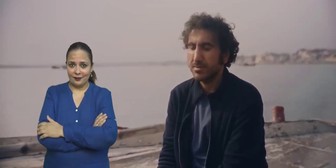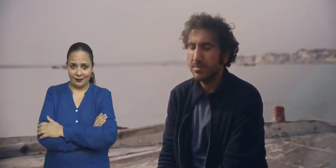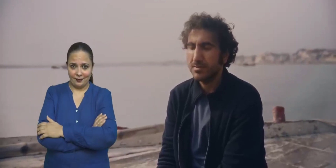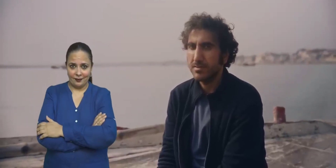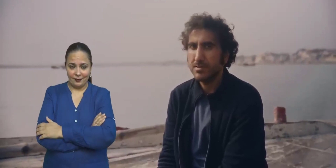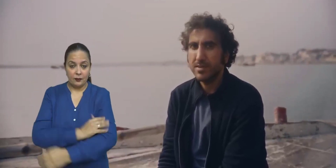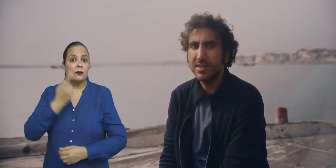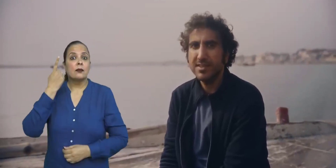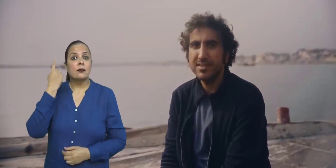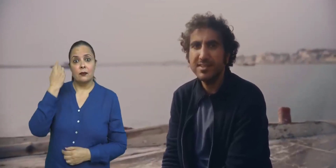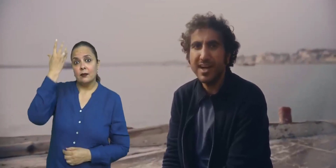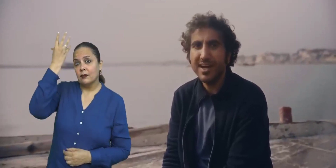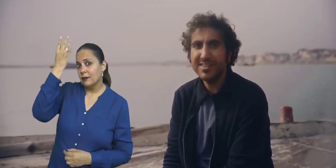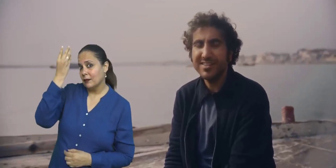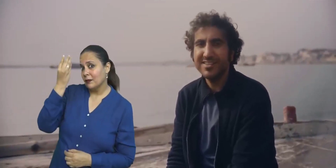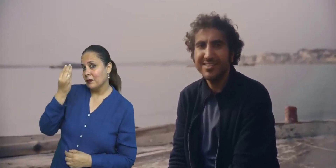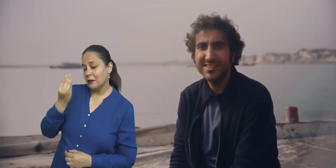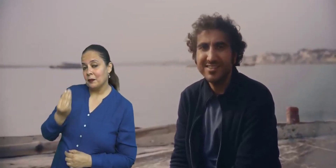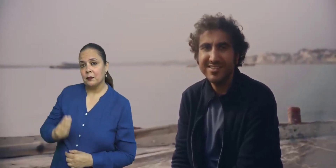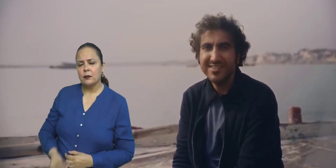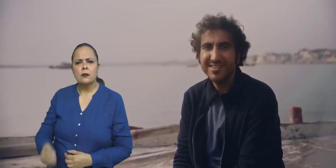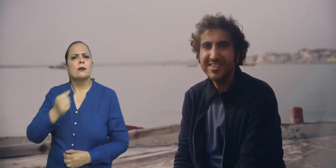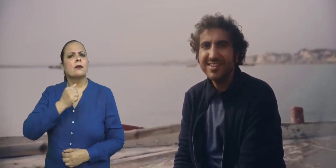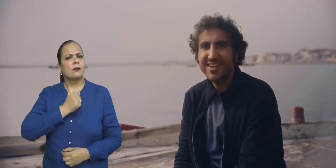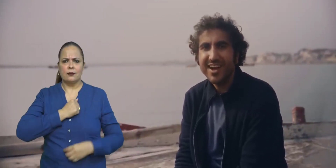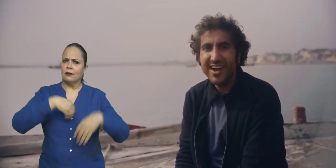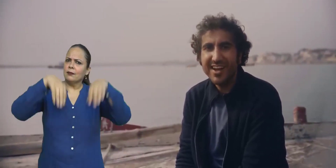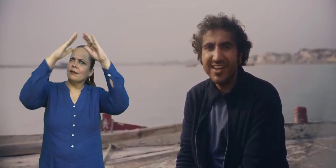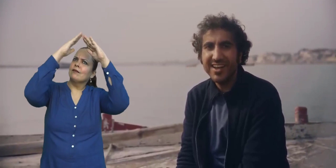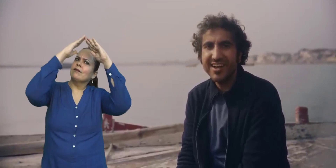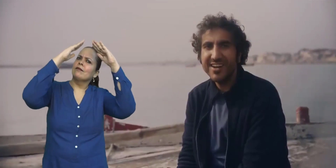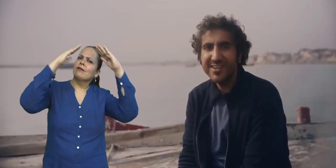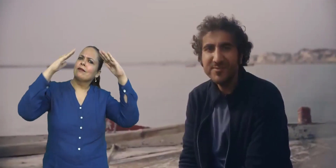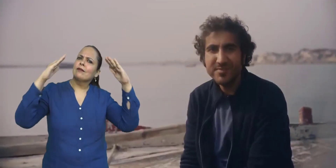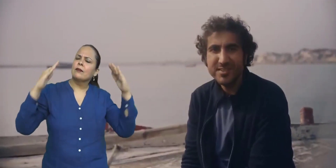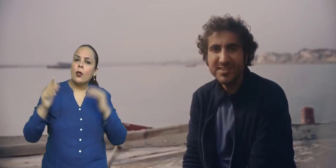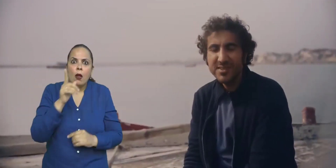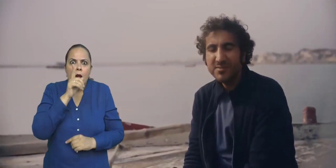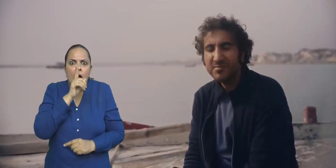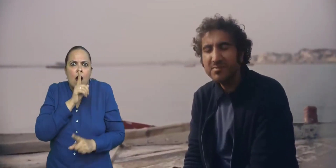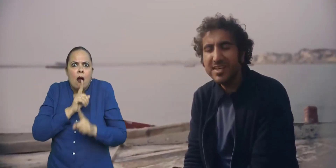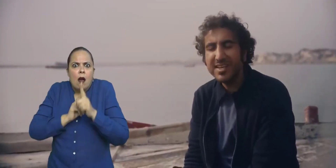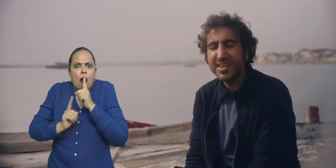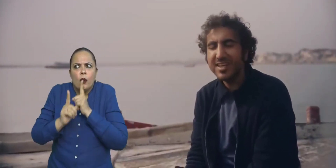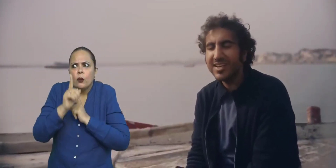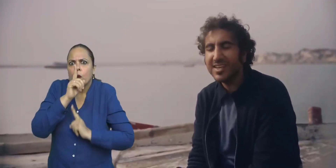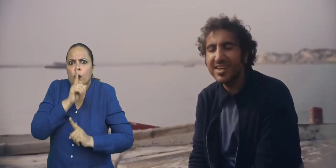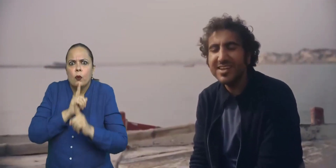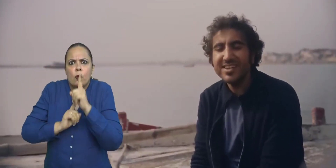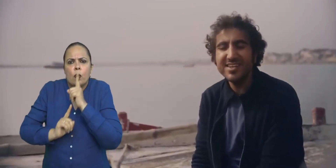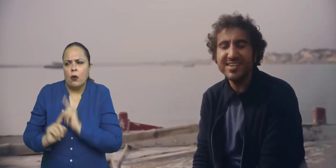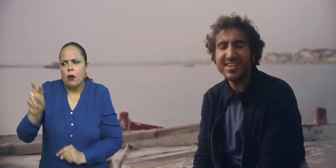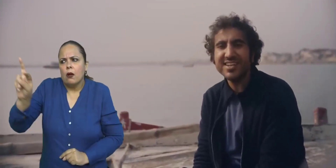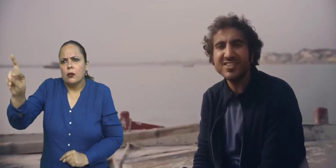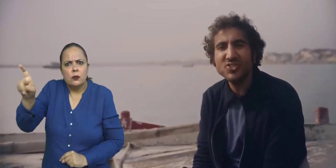कल राट आया मेरे घर एक